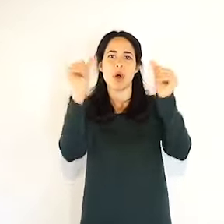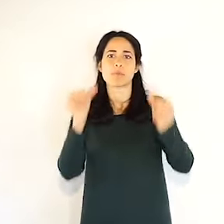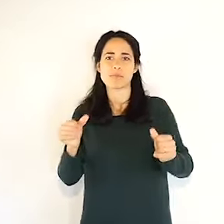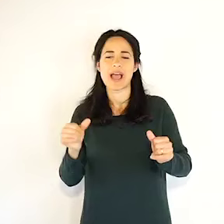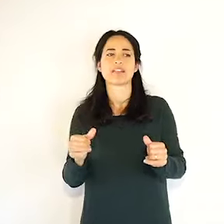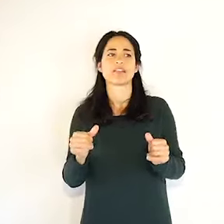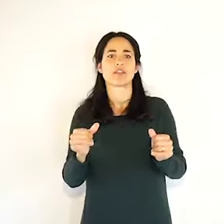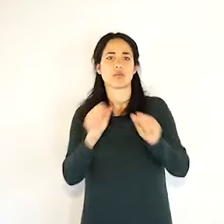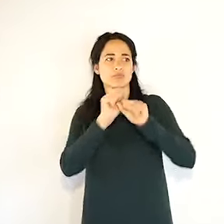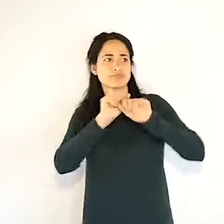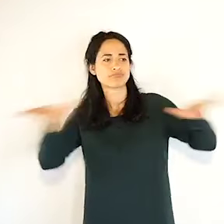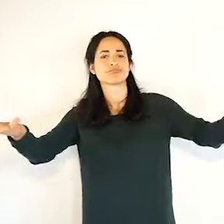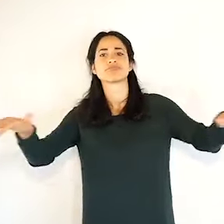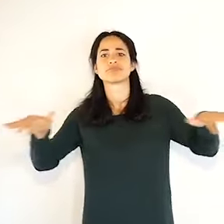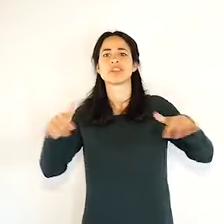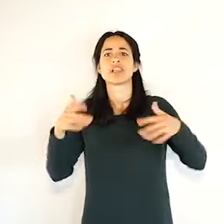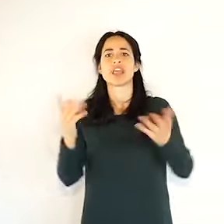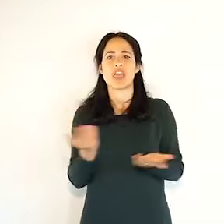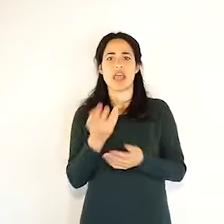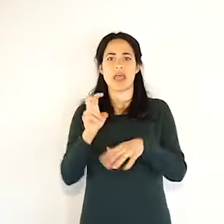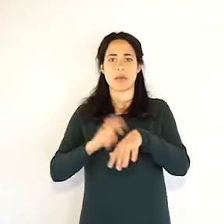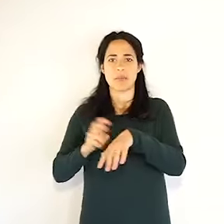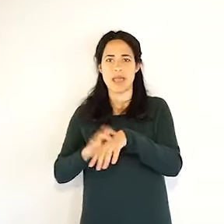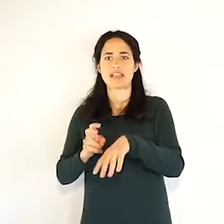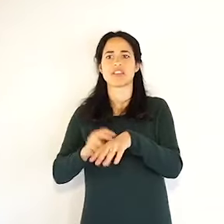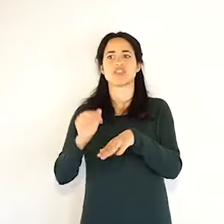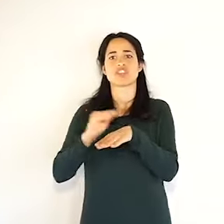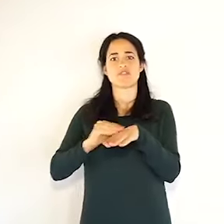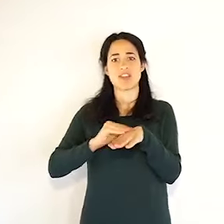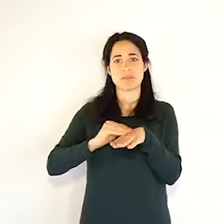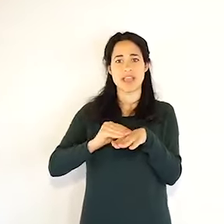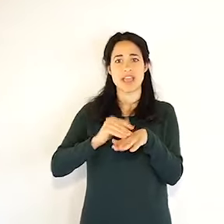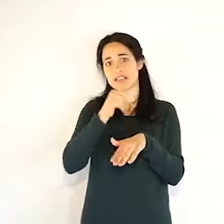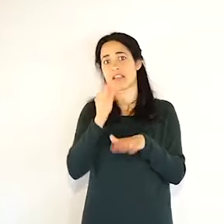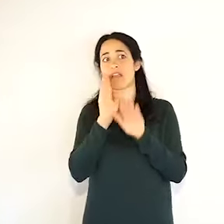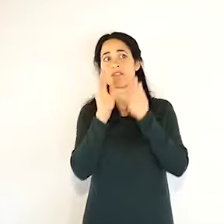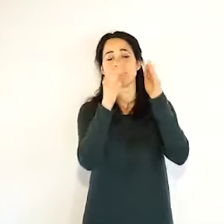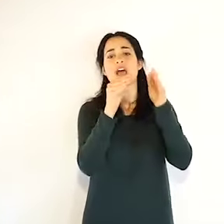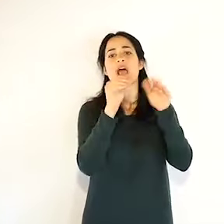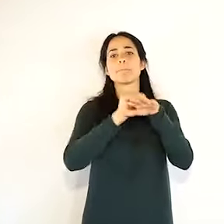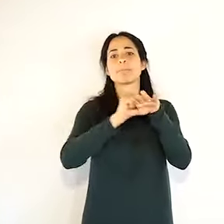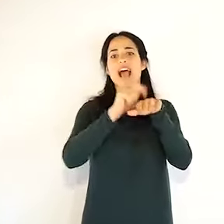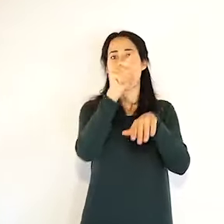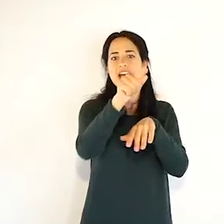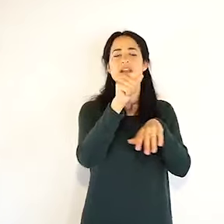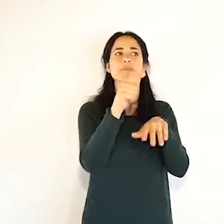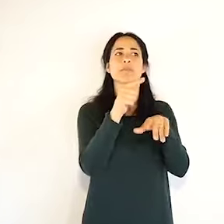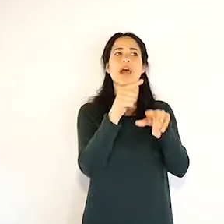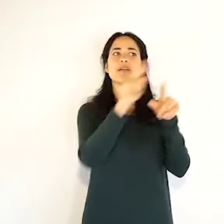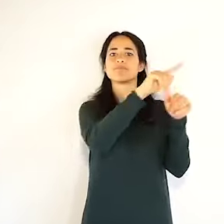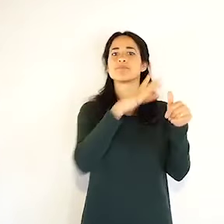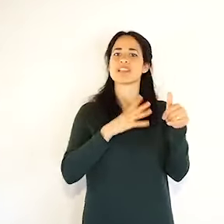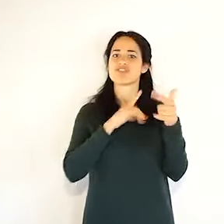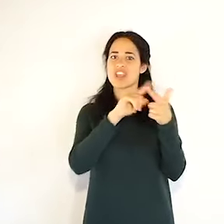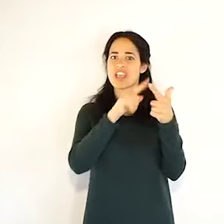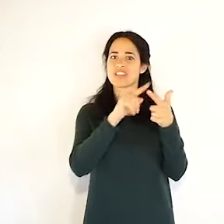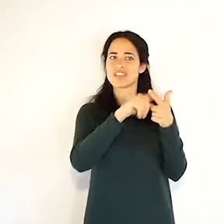un finanziamento anche per Parma, ma lo recupero immediatamente, è così e questo